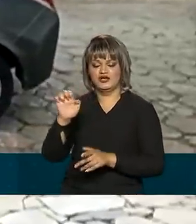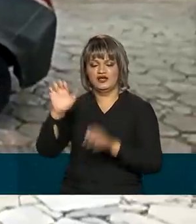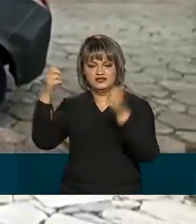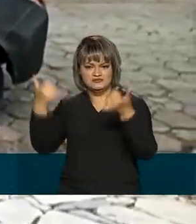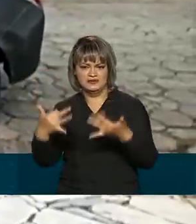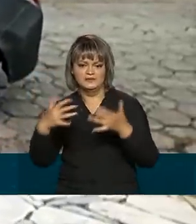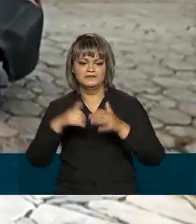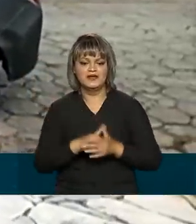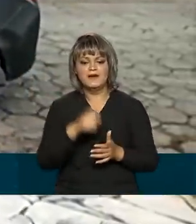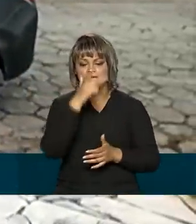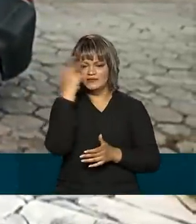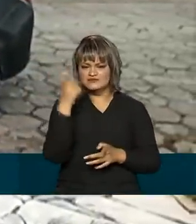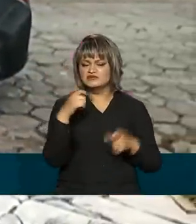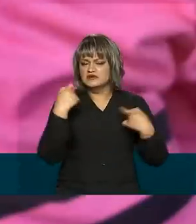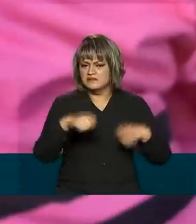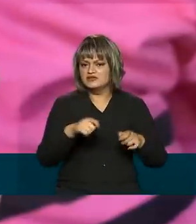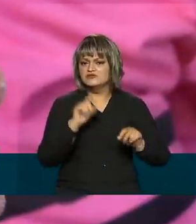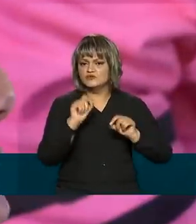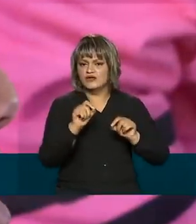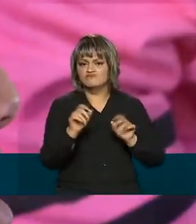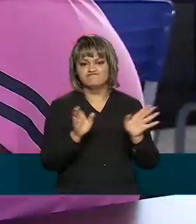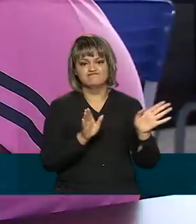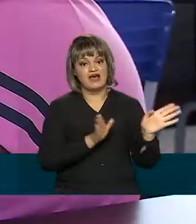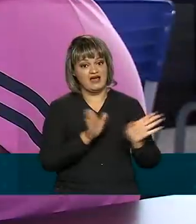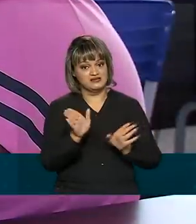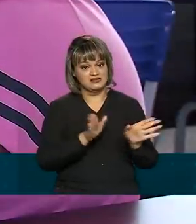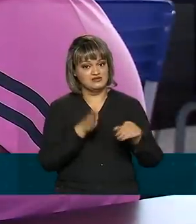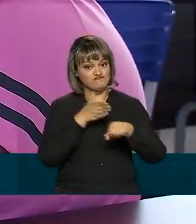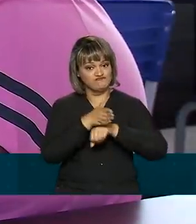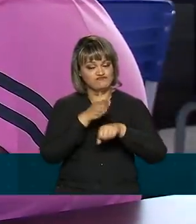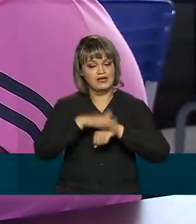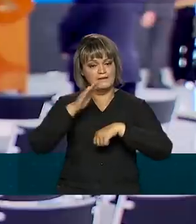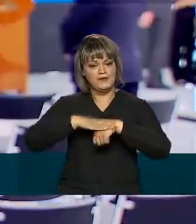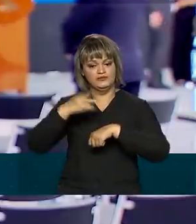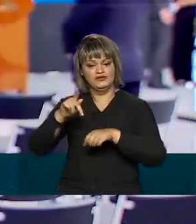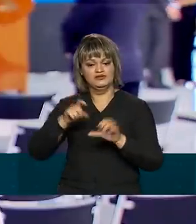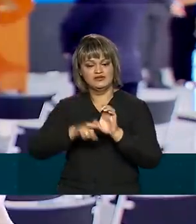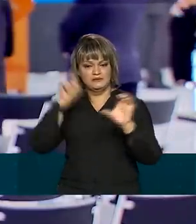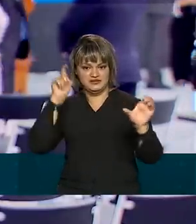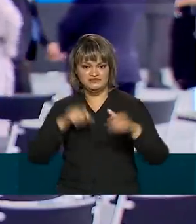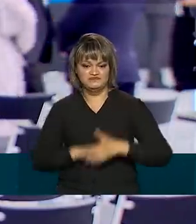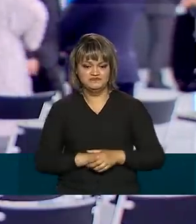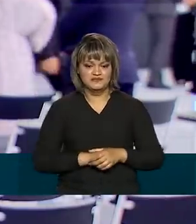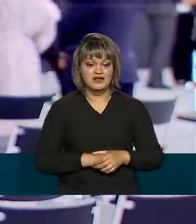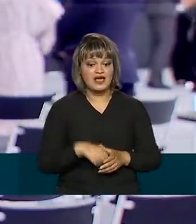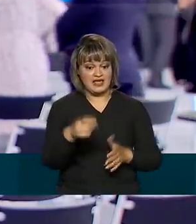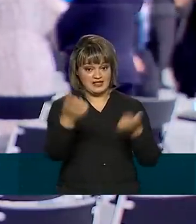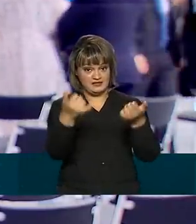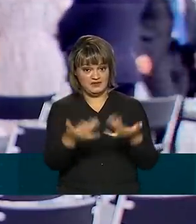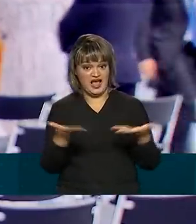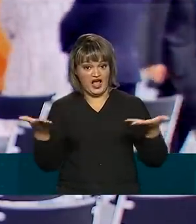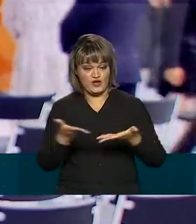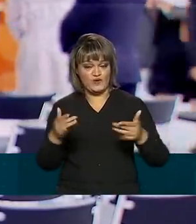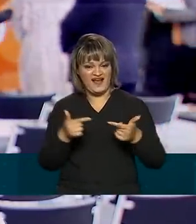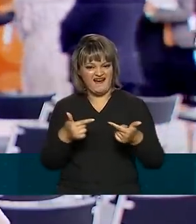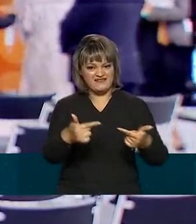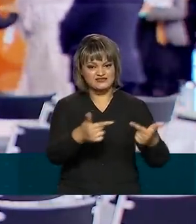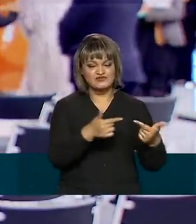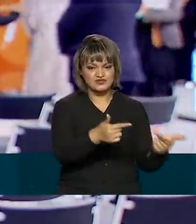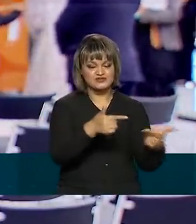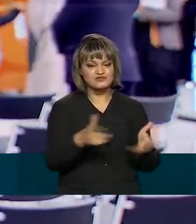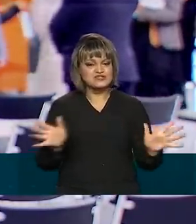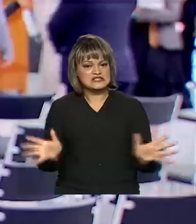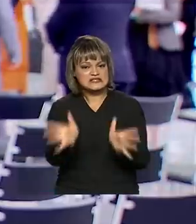gente que precisa cada vez mais de acesso e autonomia. Por isso, a partir de agora, iniciativas que